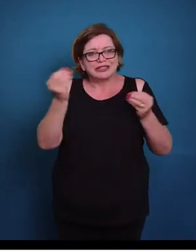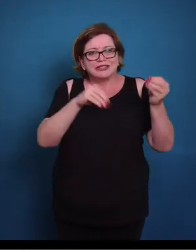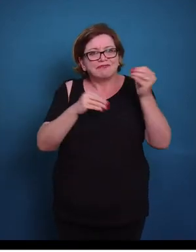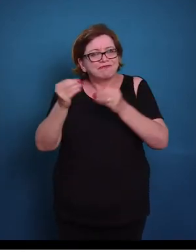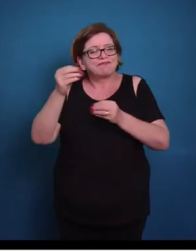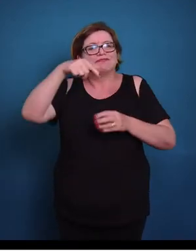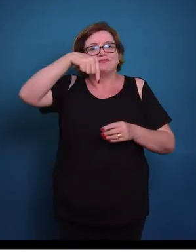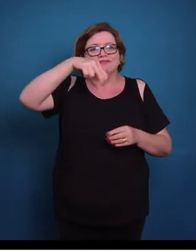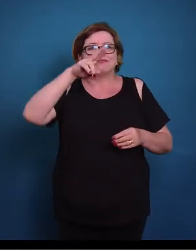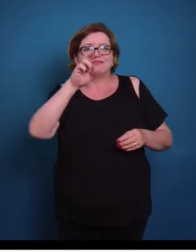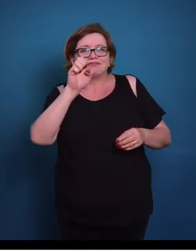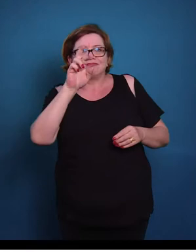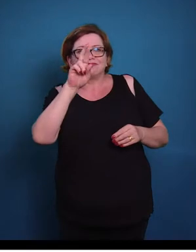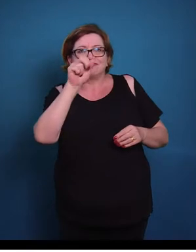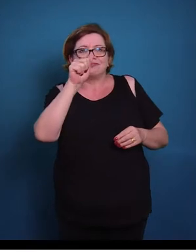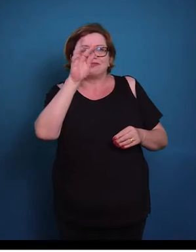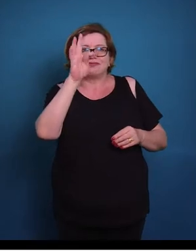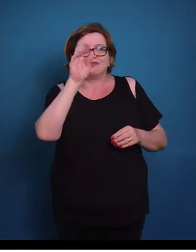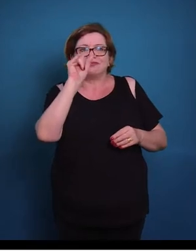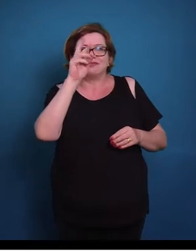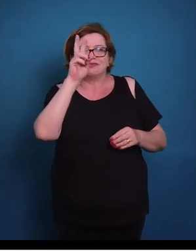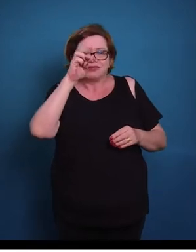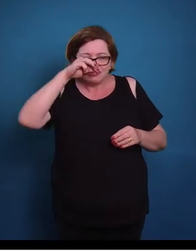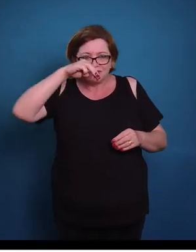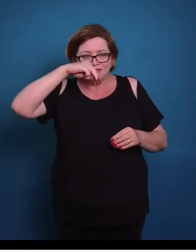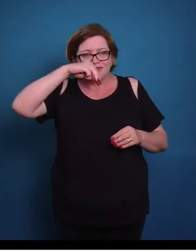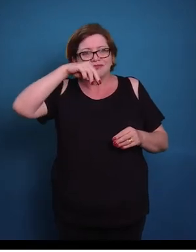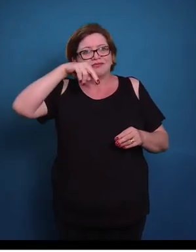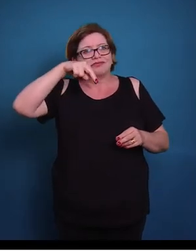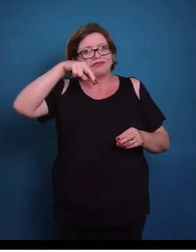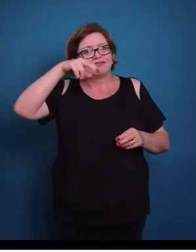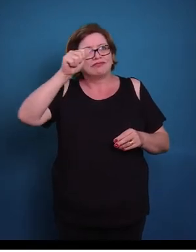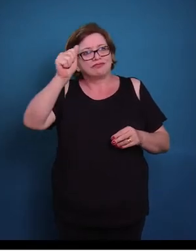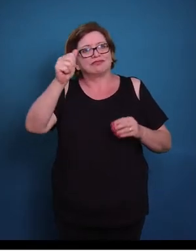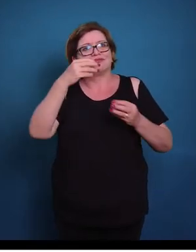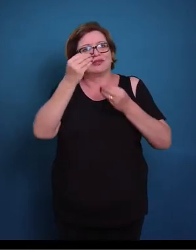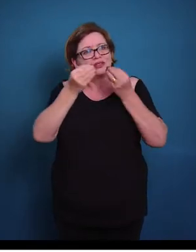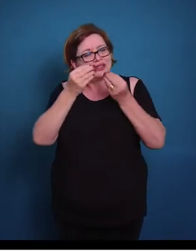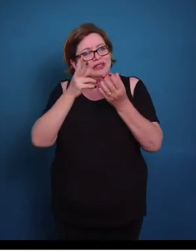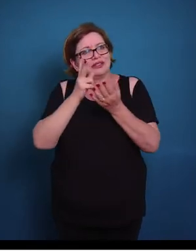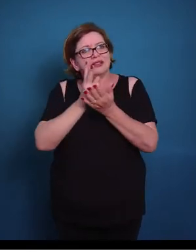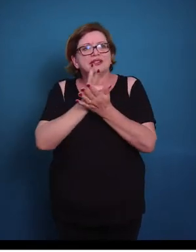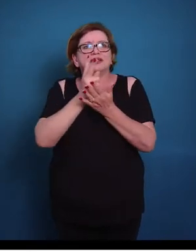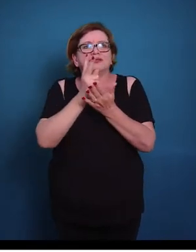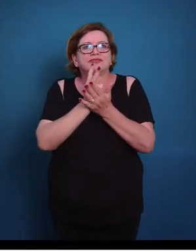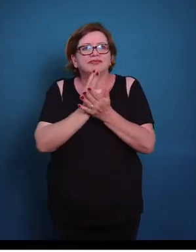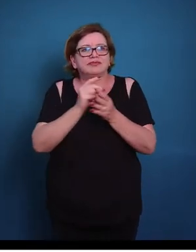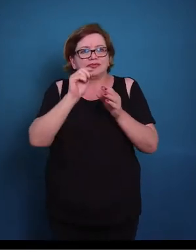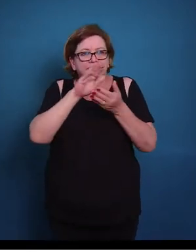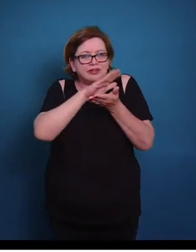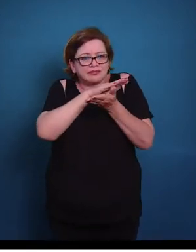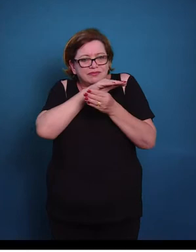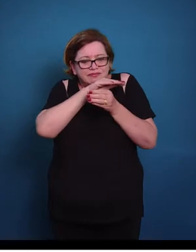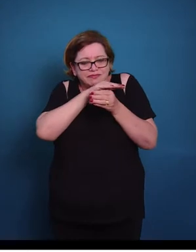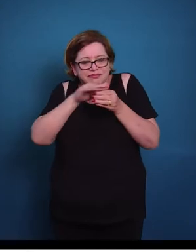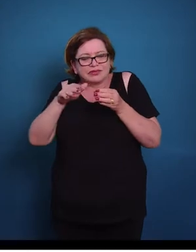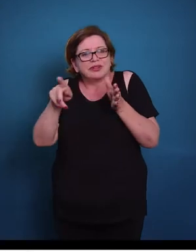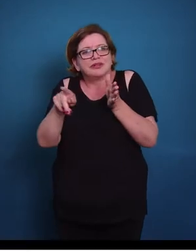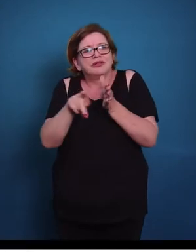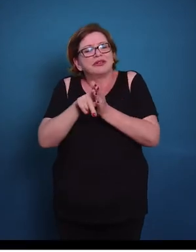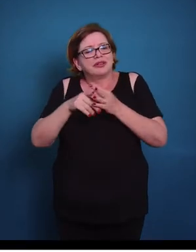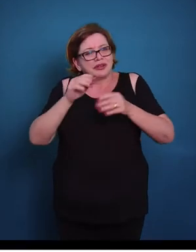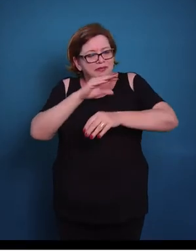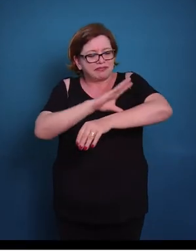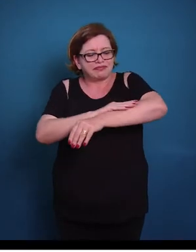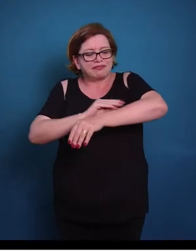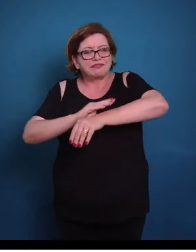de epitélio aqui, então mostrando o tecido conjuntivo, o epitélio estratificado e a camada de queratina, é um corte da nossa pele. Então